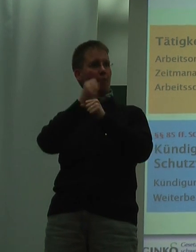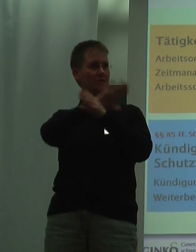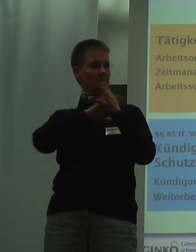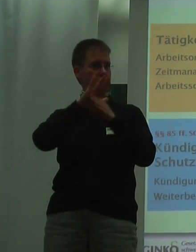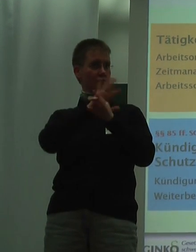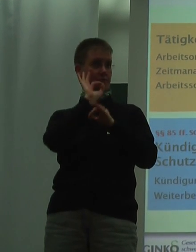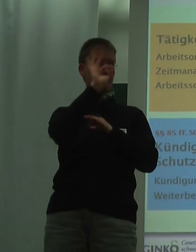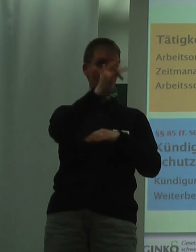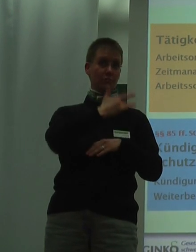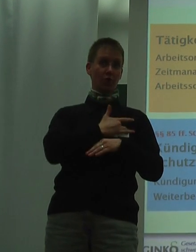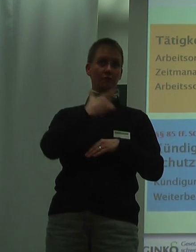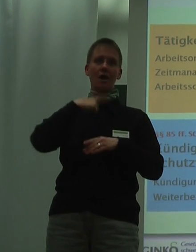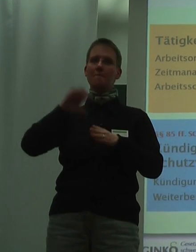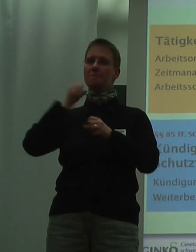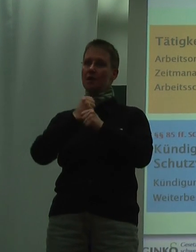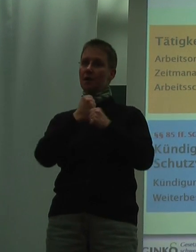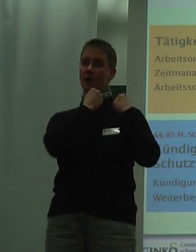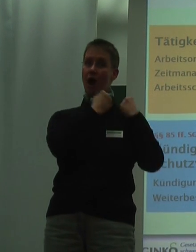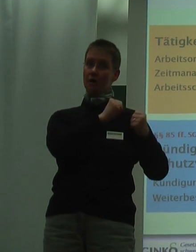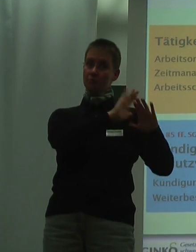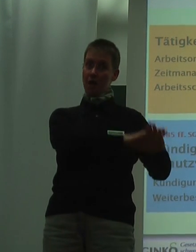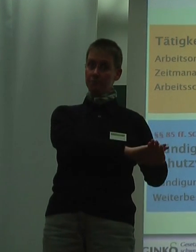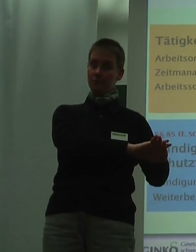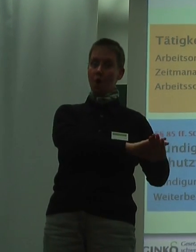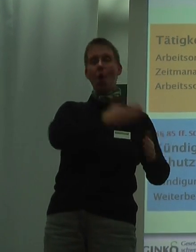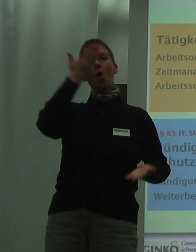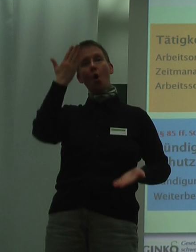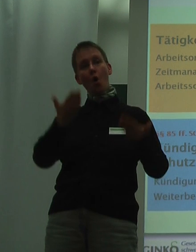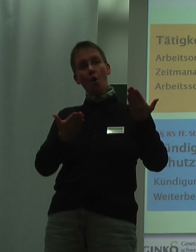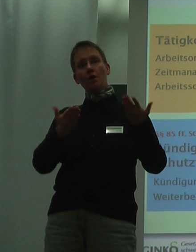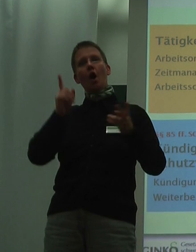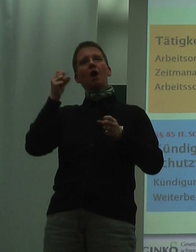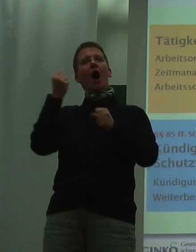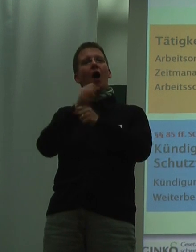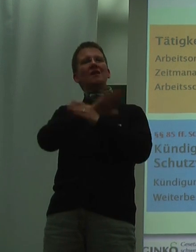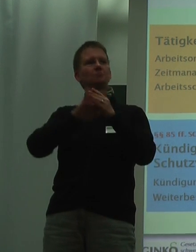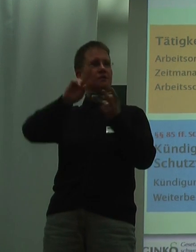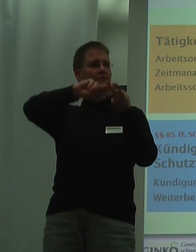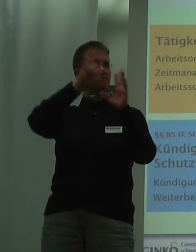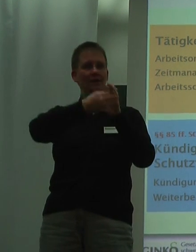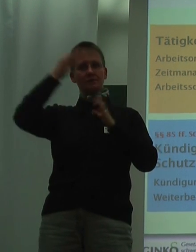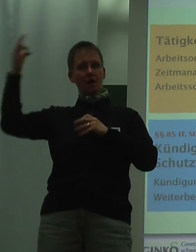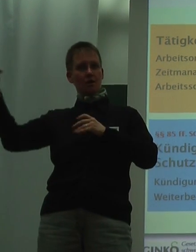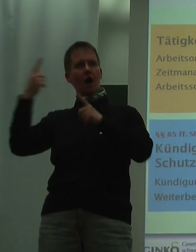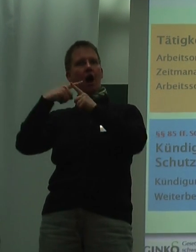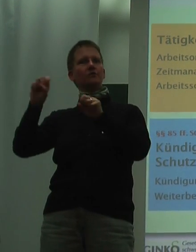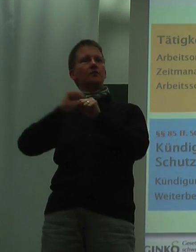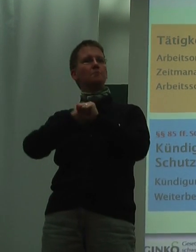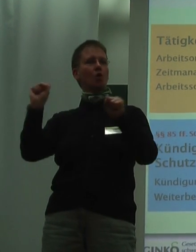den betroffenen Mitarbeiter erhalten bleiben kann oder ob ein Arbeitsplatzwechsel eine mögliche Alternative darstellt.